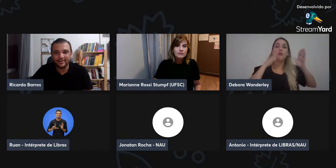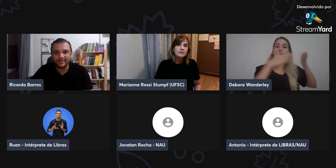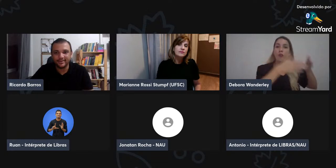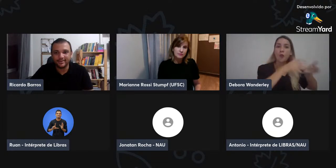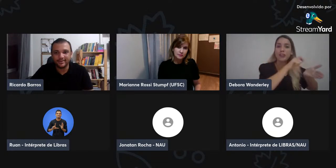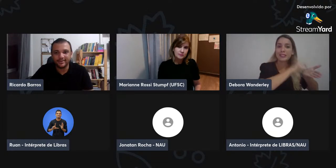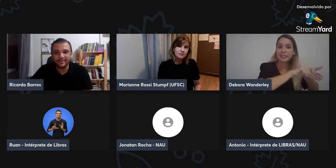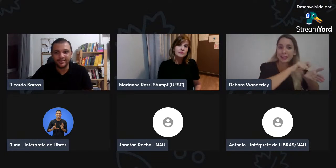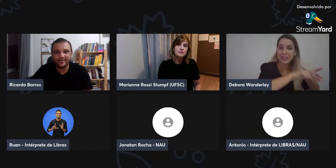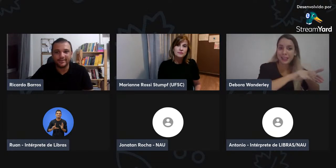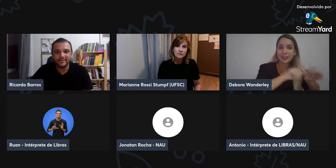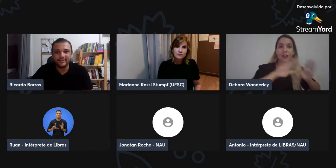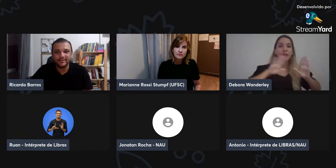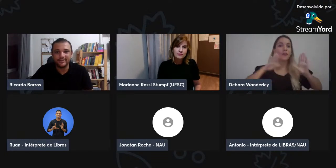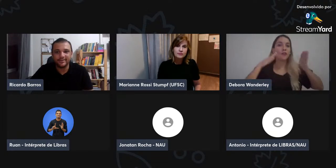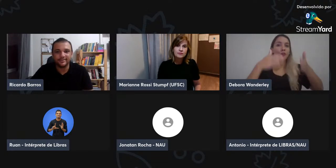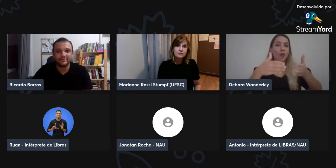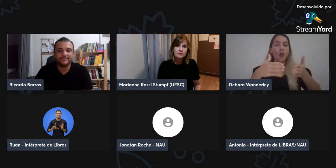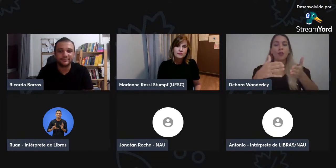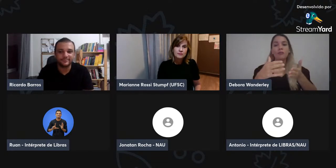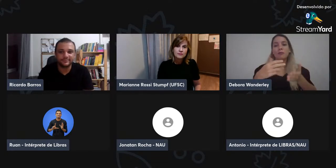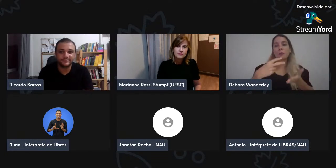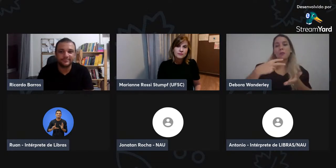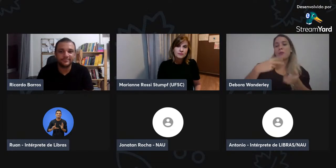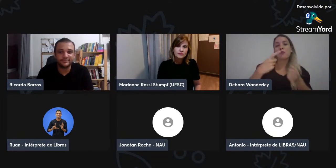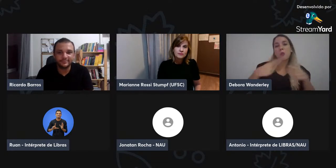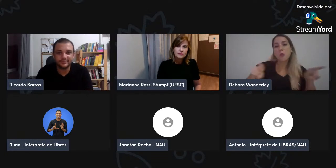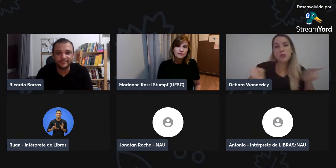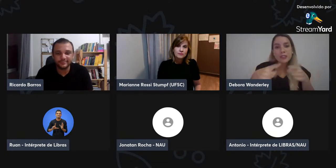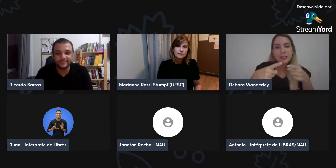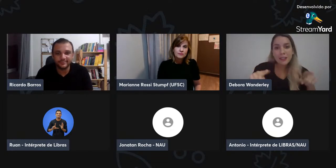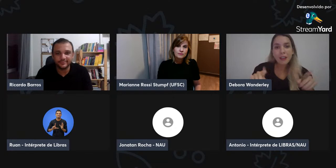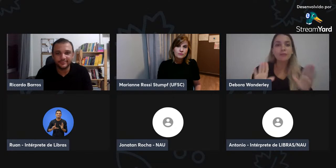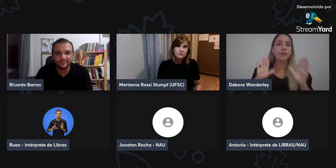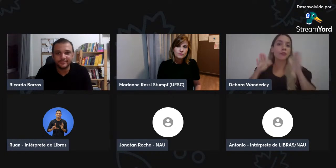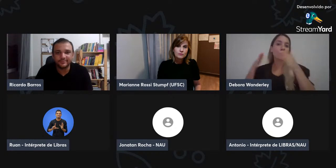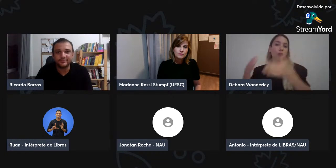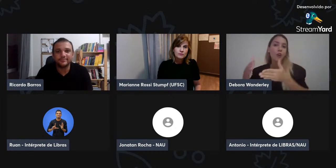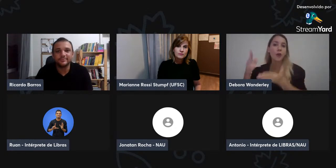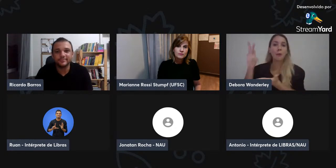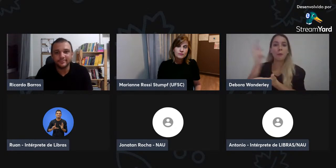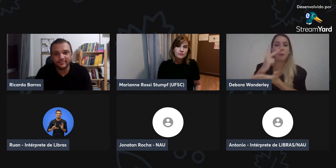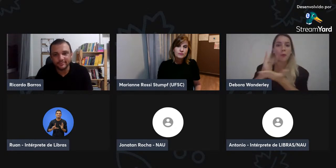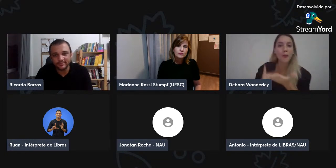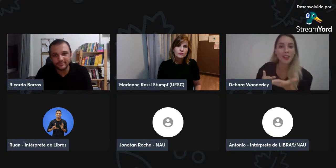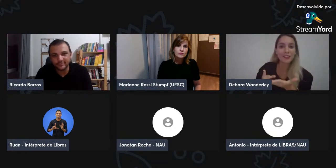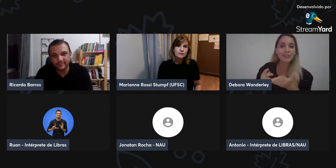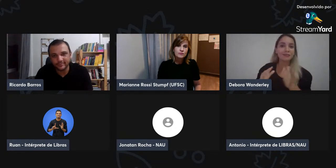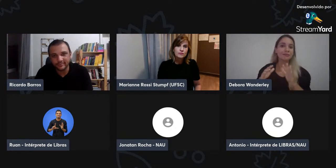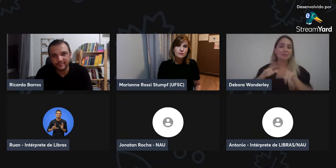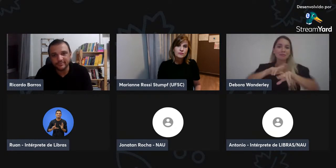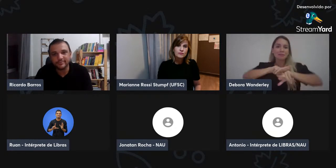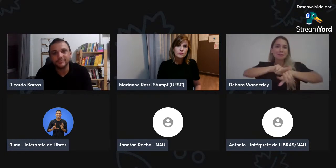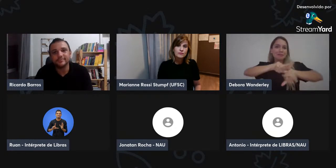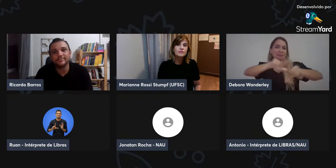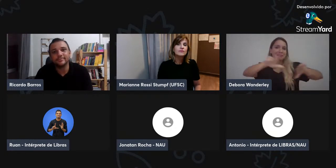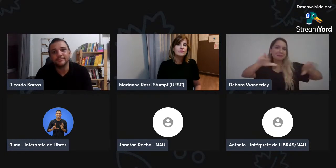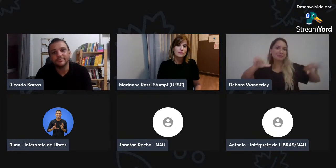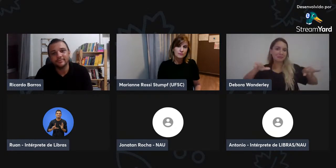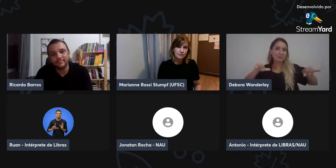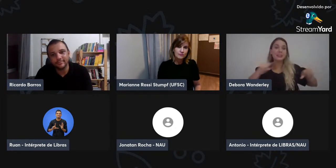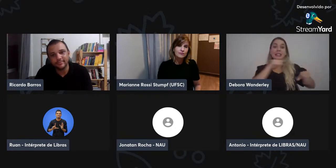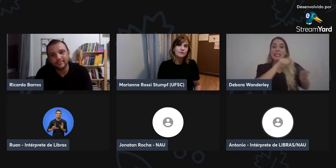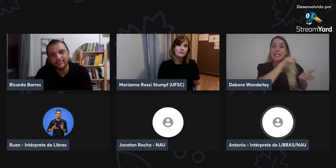ele está muito amplo, ele tem um foco na escrita, ele tem um foco, por exemplo, na música, é um foco, por exemplo, no